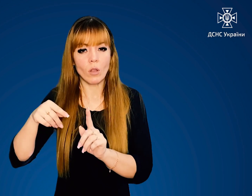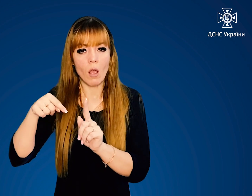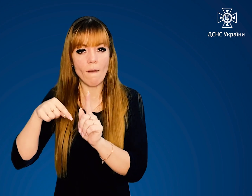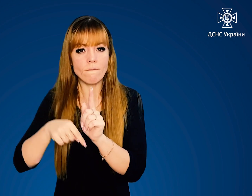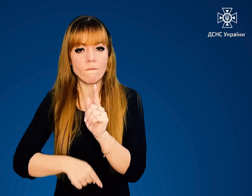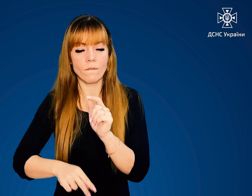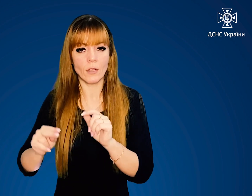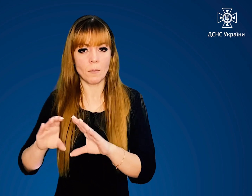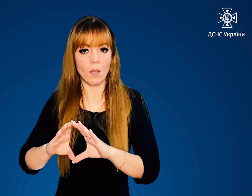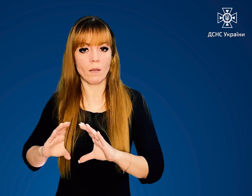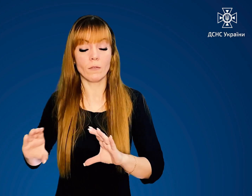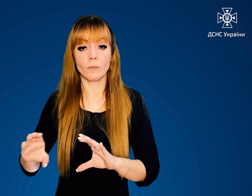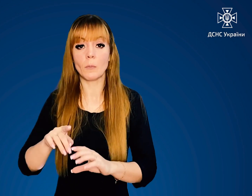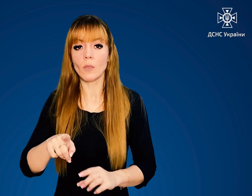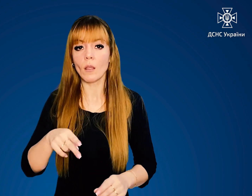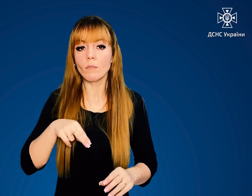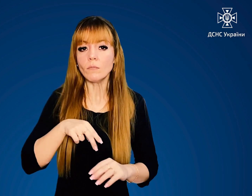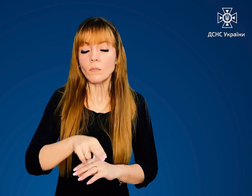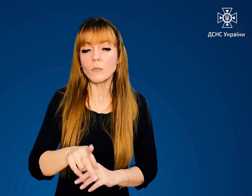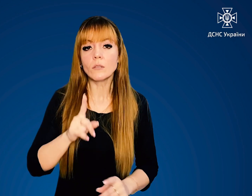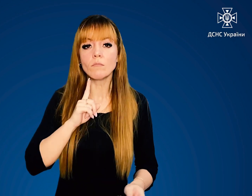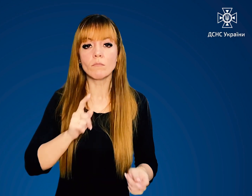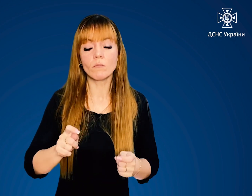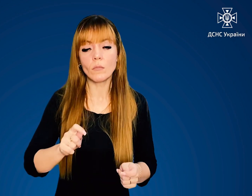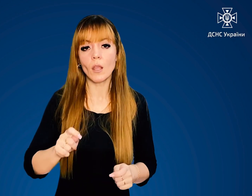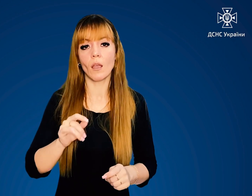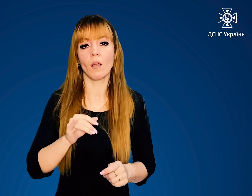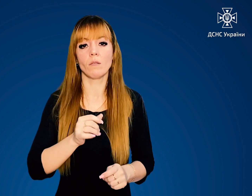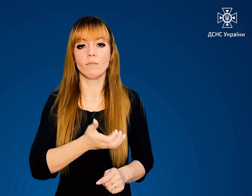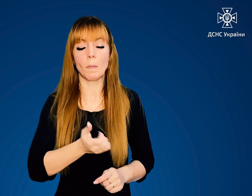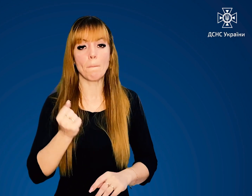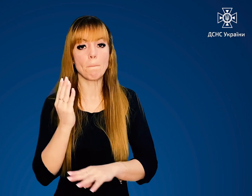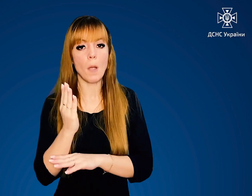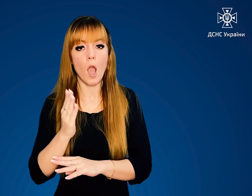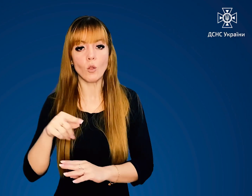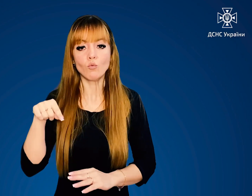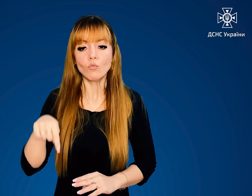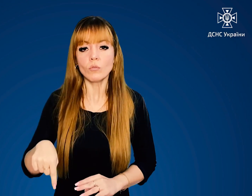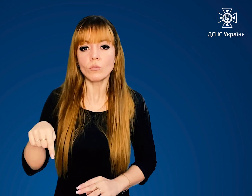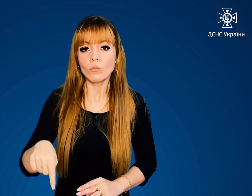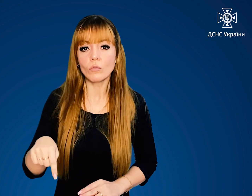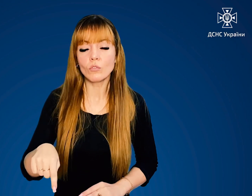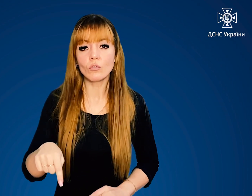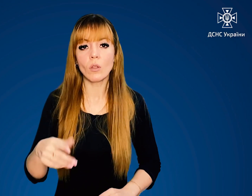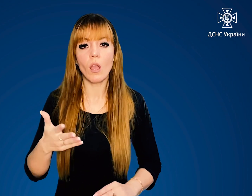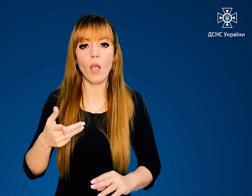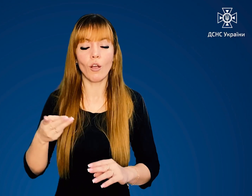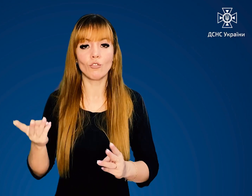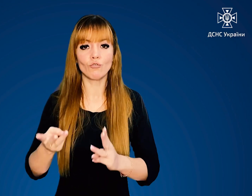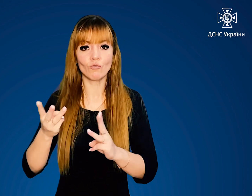Тому пересувайтеся за можливістю, перевіряючи палицею глибини шару щови горів.